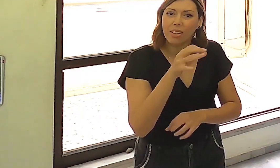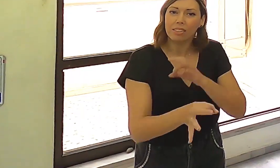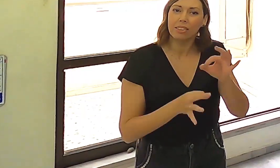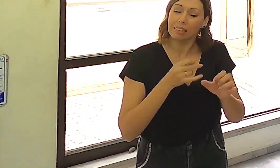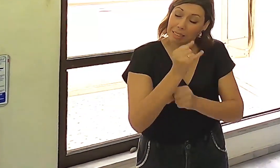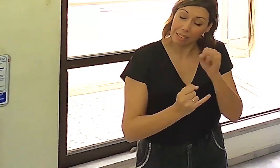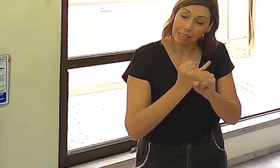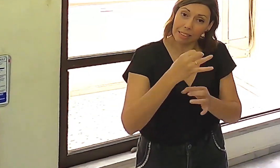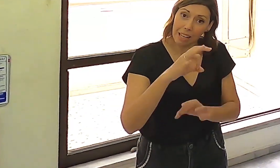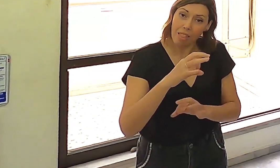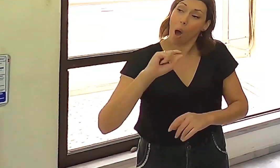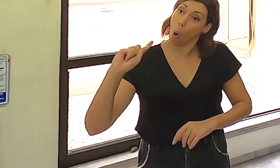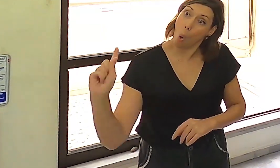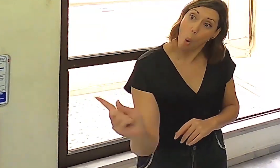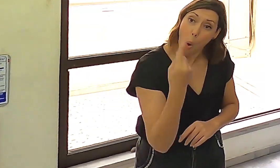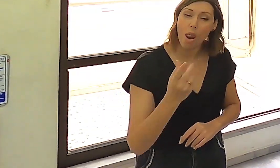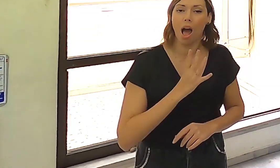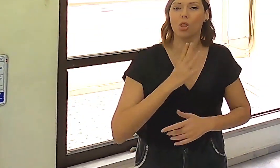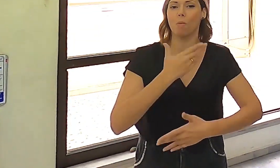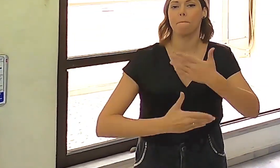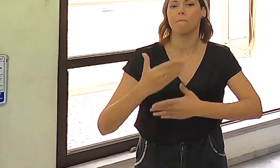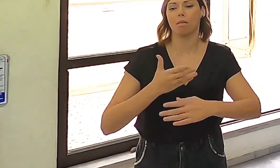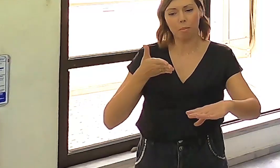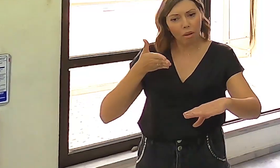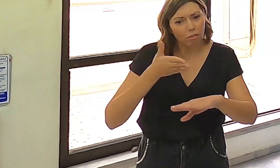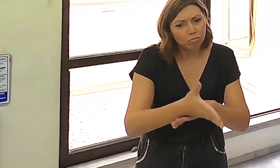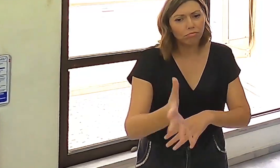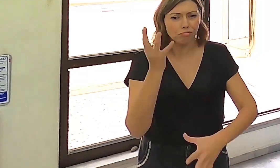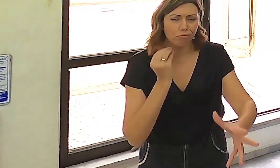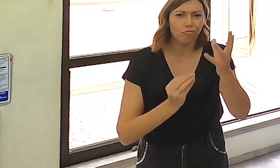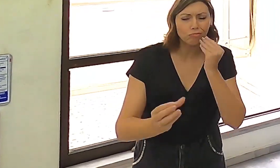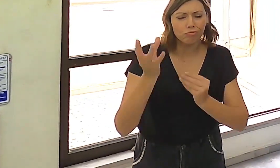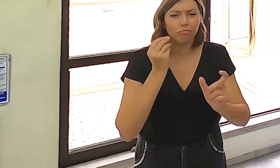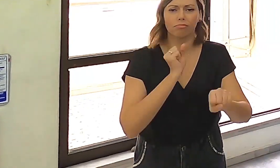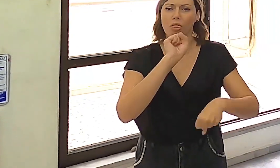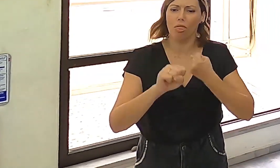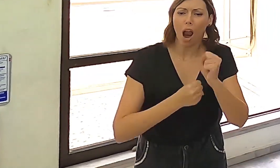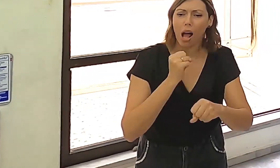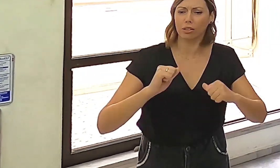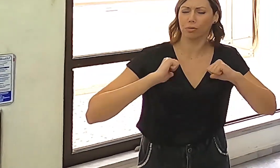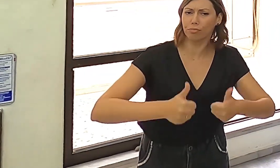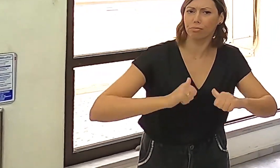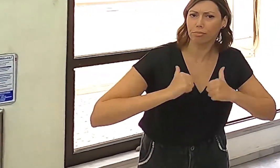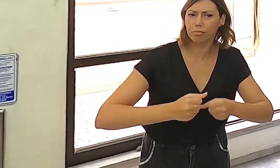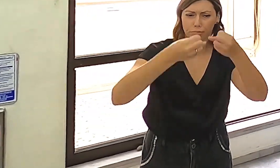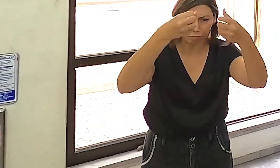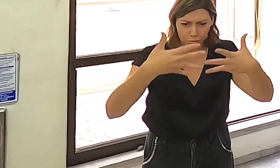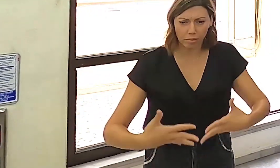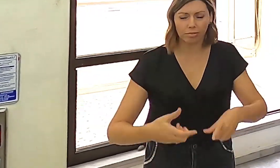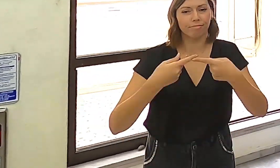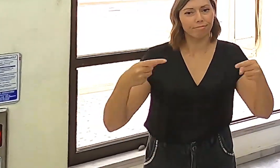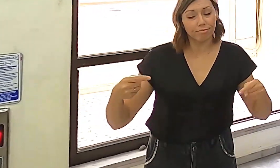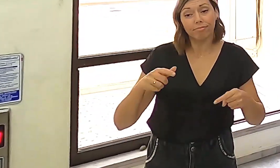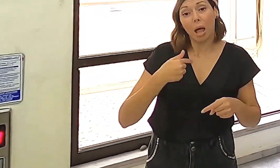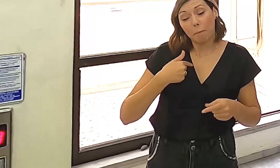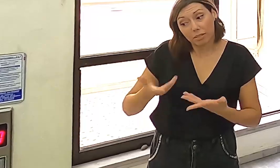ώστε να ενημερωθούν για τις δράσεις μας, τις πρωτοβουλίες μας και να δούνε πώς μπορούμε εμείς να τους βοηθήσουμε να επανενταχτούν